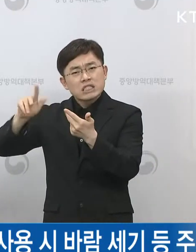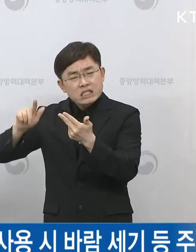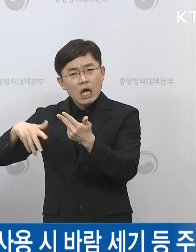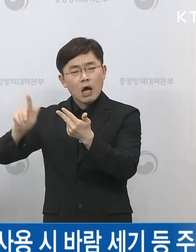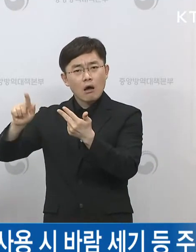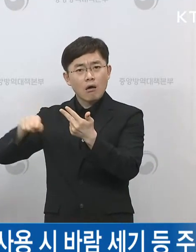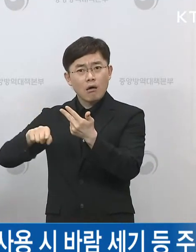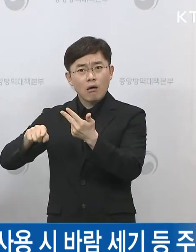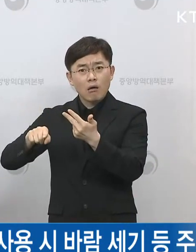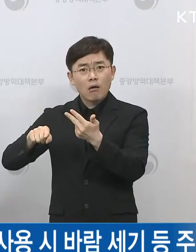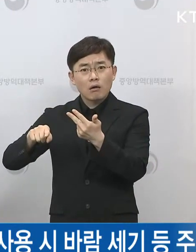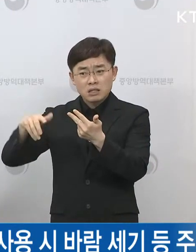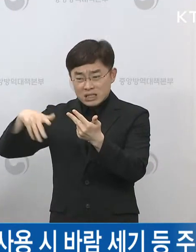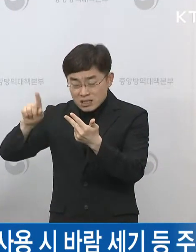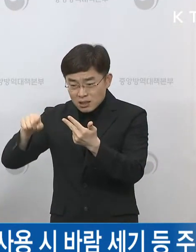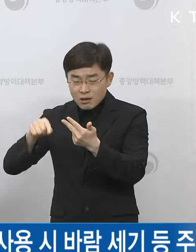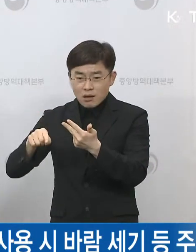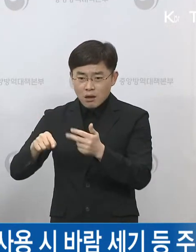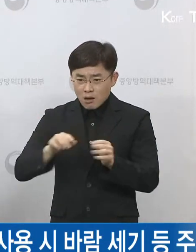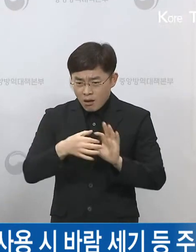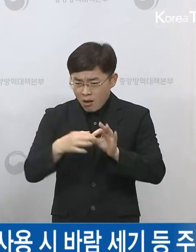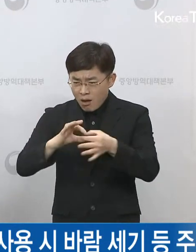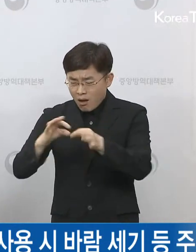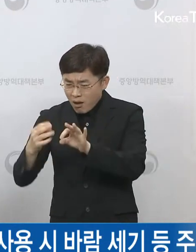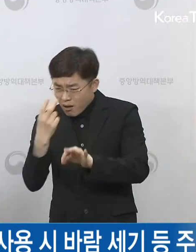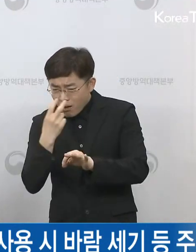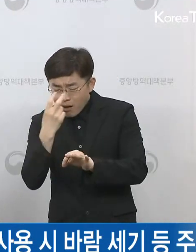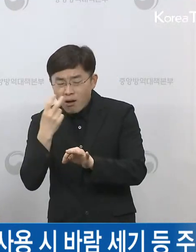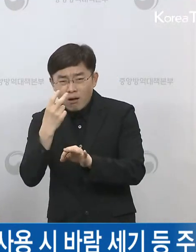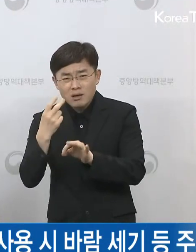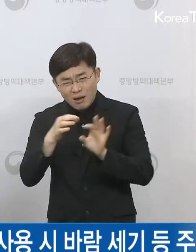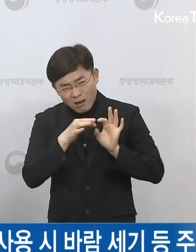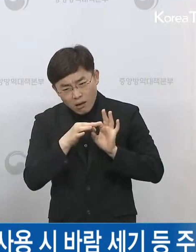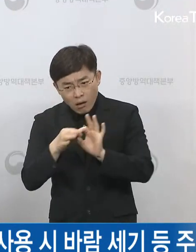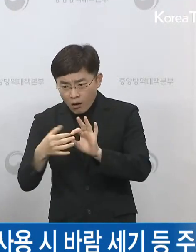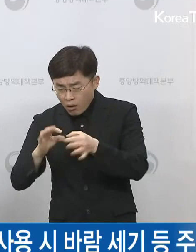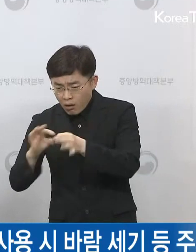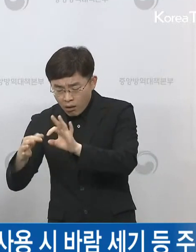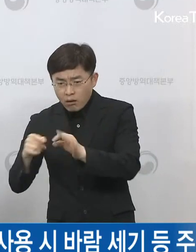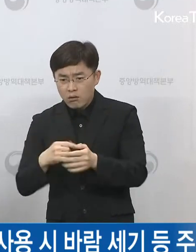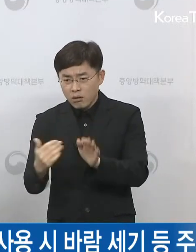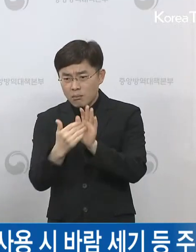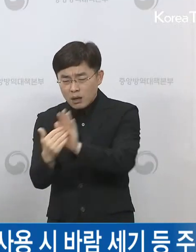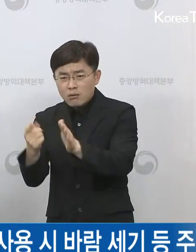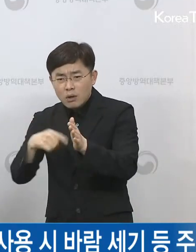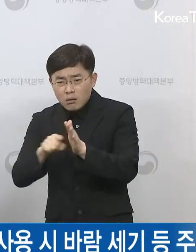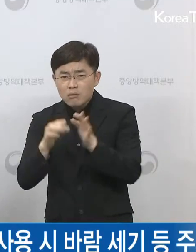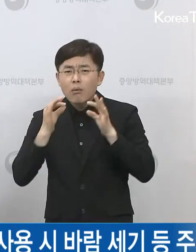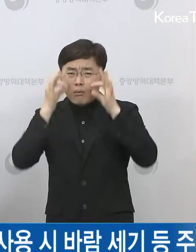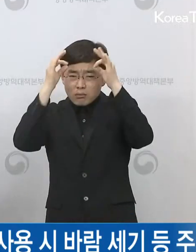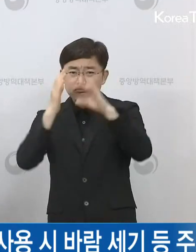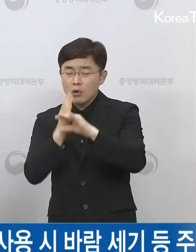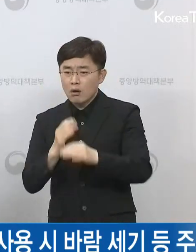추적해서 7차까지 따라가면서 접촉자 파악 및 봉쇄를 하기 위한 노력을 하고 있습니다.